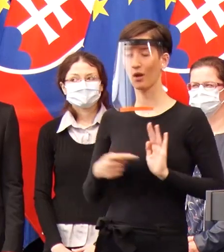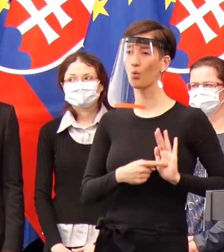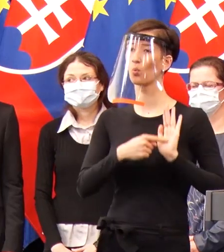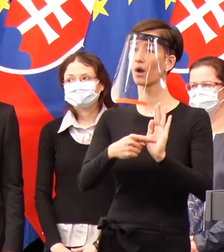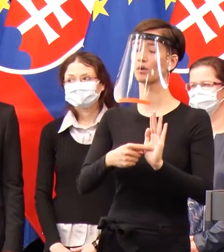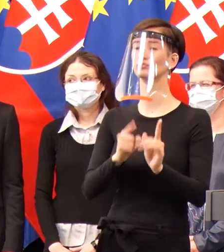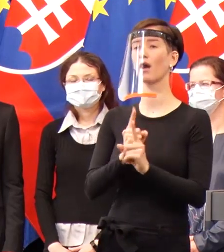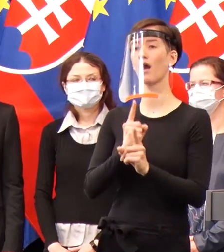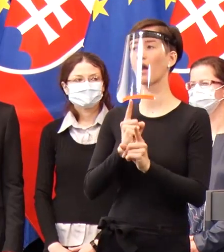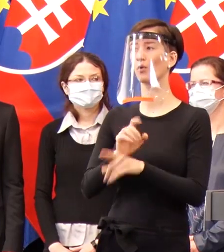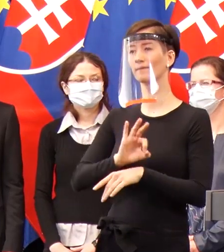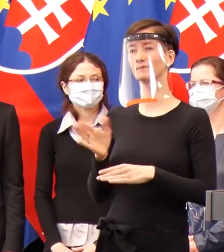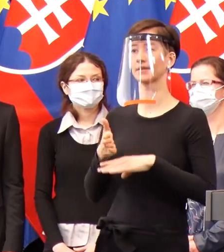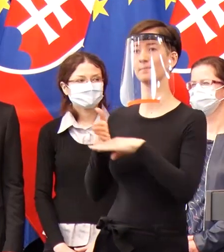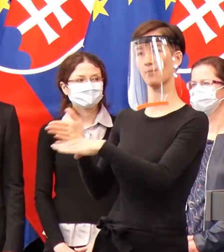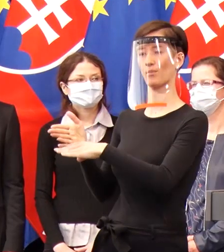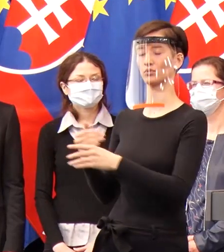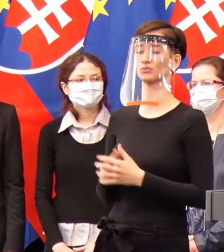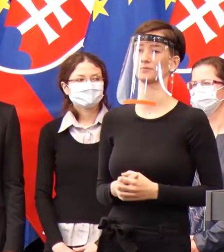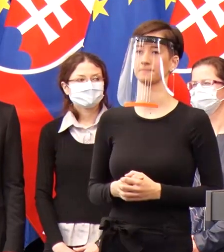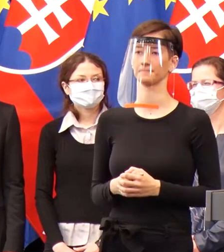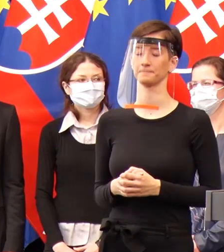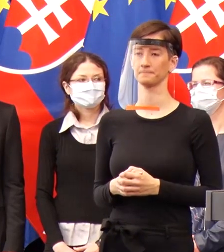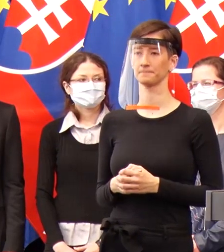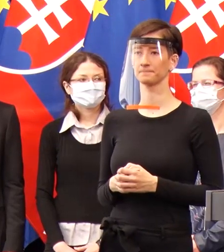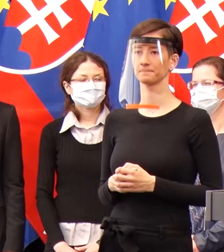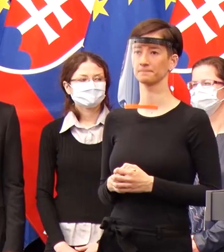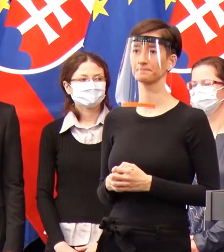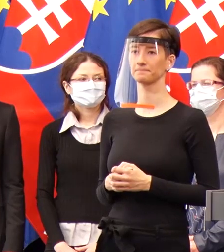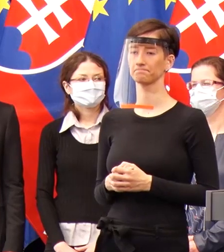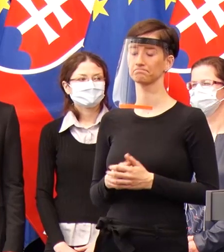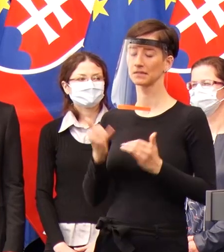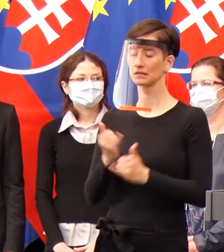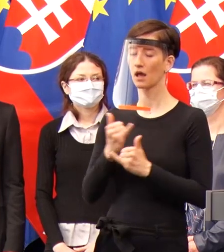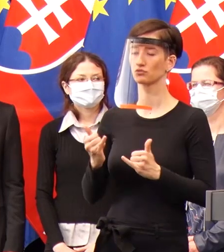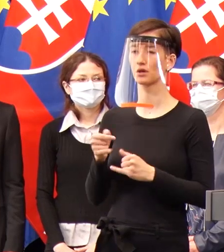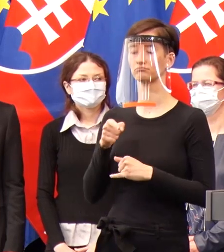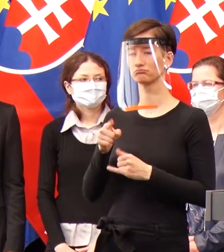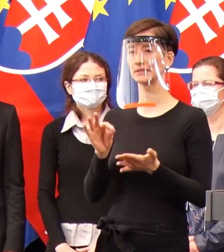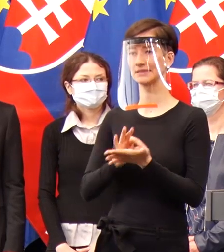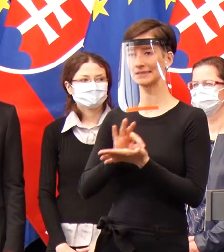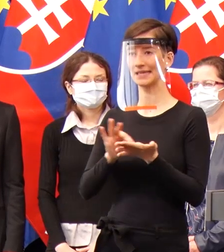brať a by som povedal, že prosiť, ale vieme aj my